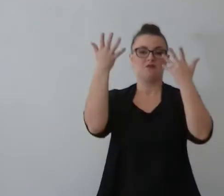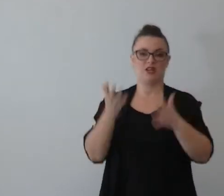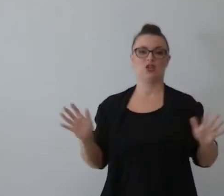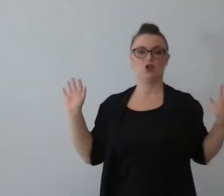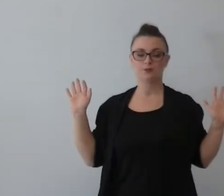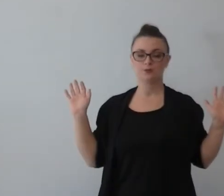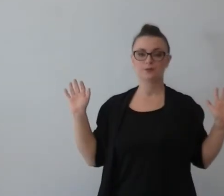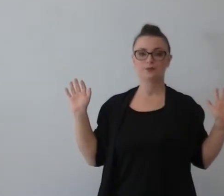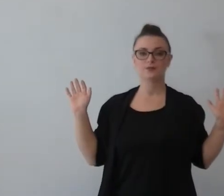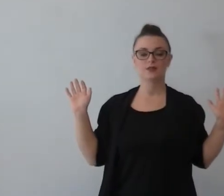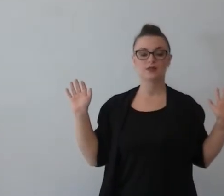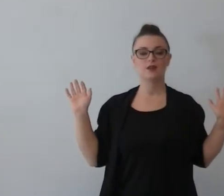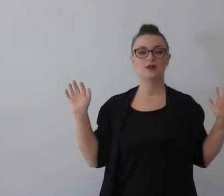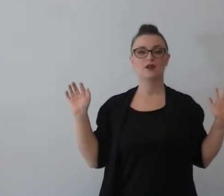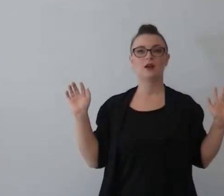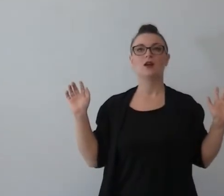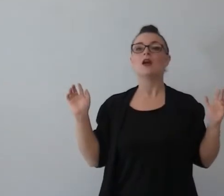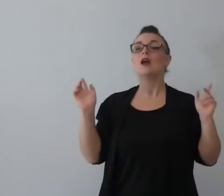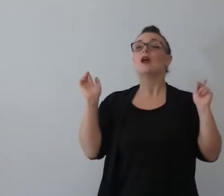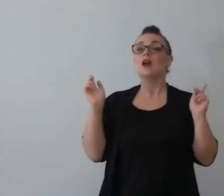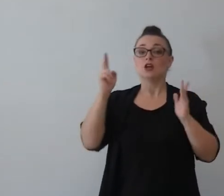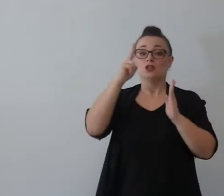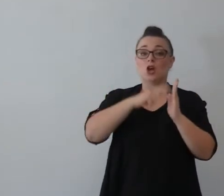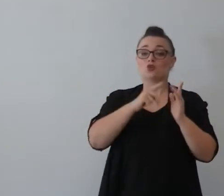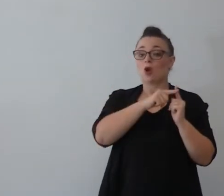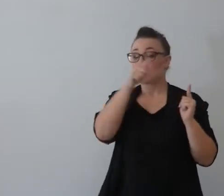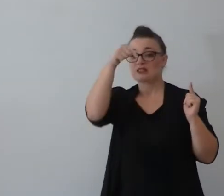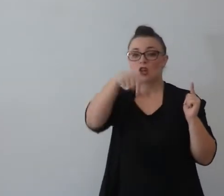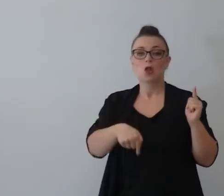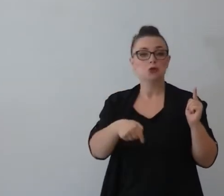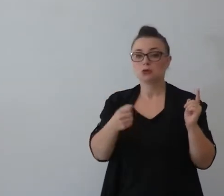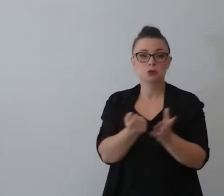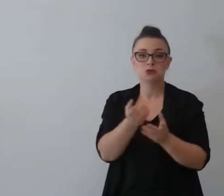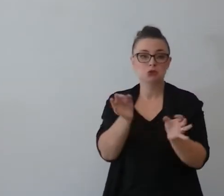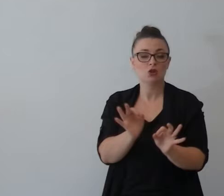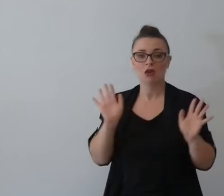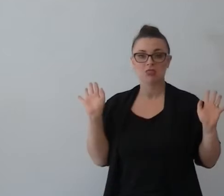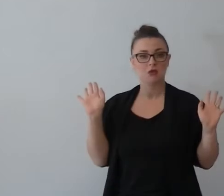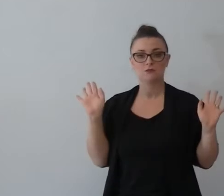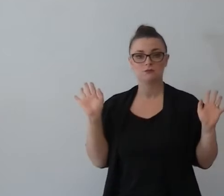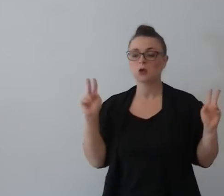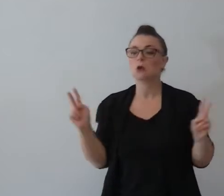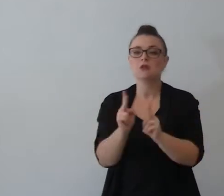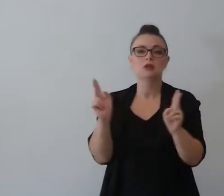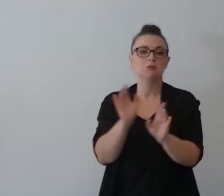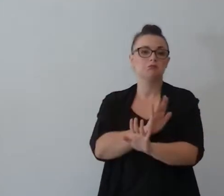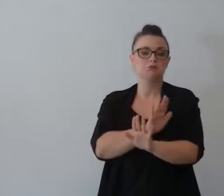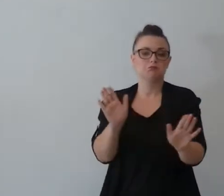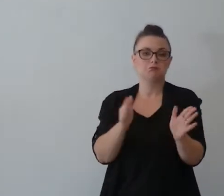a questo momento in due mesi non è accaduto assolutamente nulla tra l'altro e poi si sono incontrati e basta